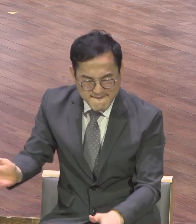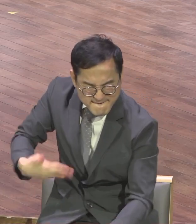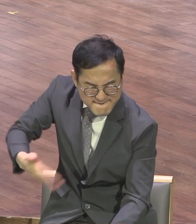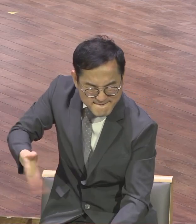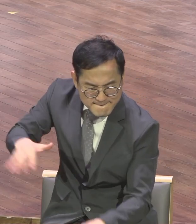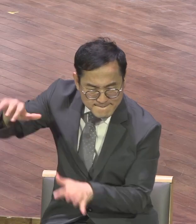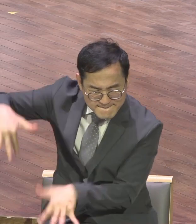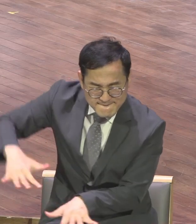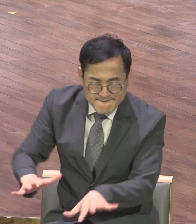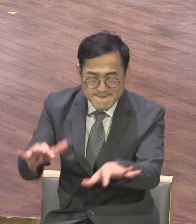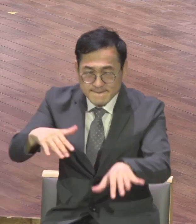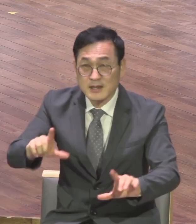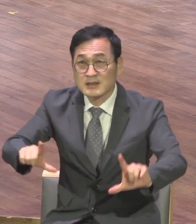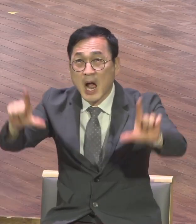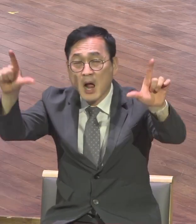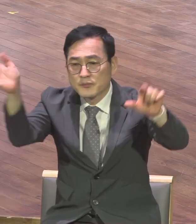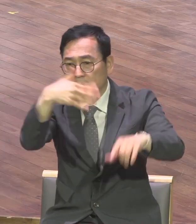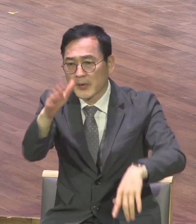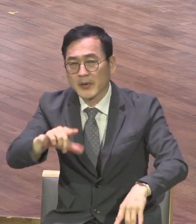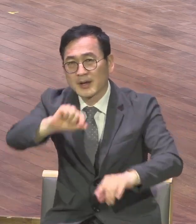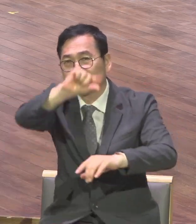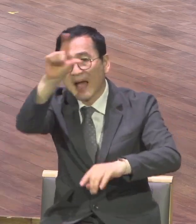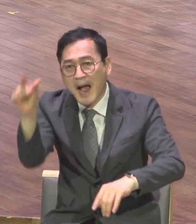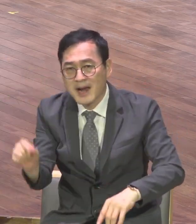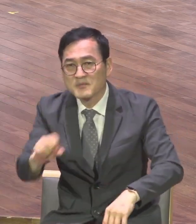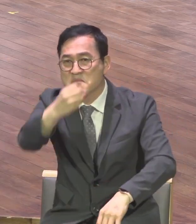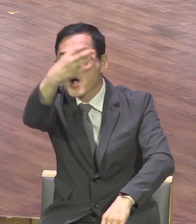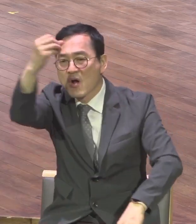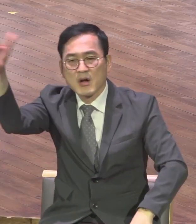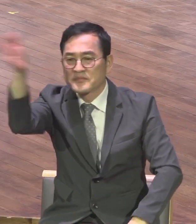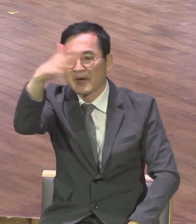않냐고 큰 풍랑이 그대로 있음에 구원의 여망마저 없어졌더라